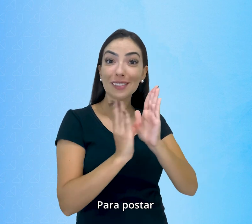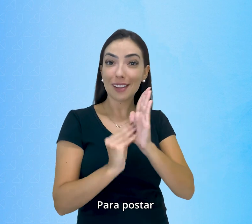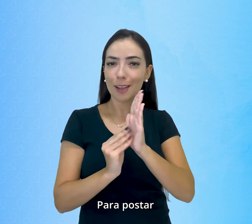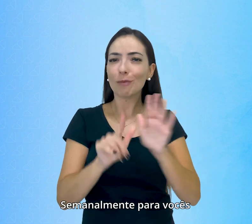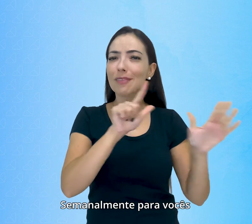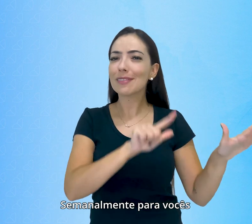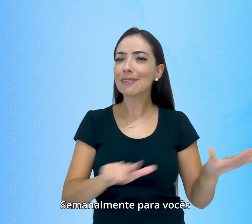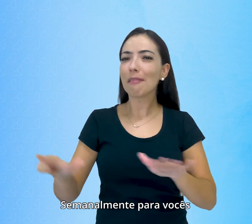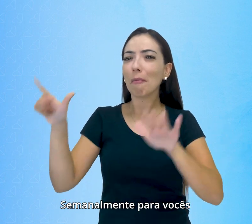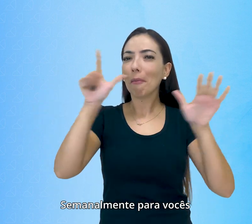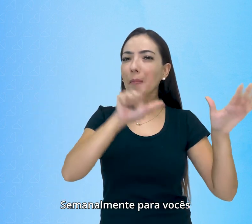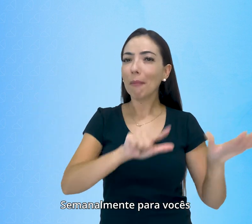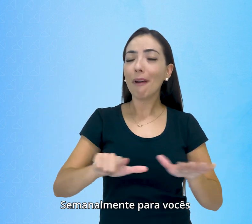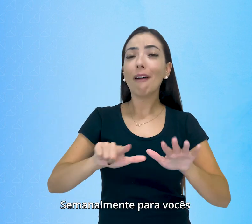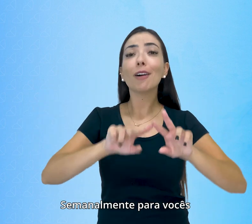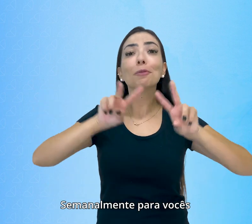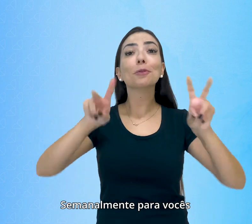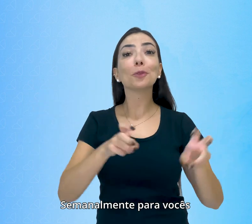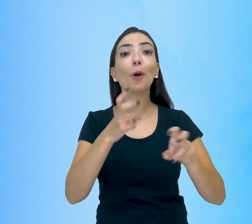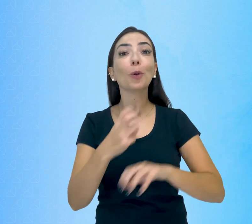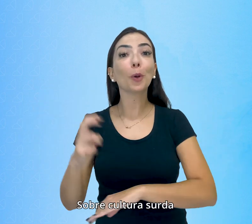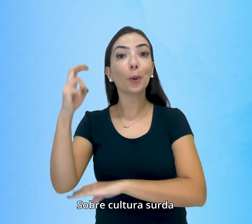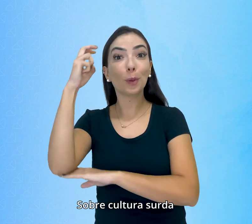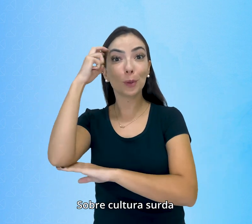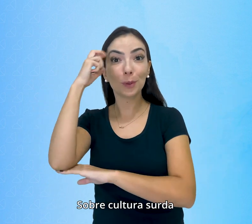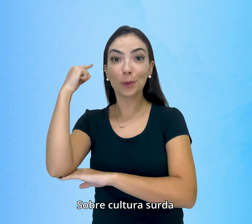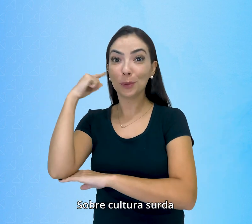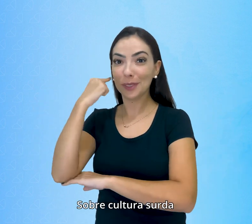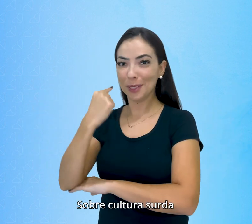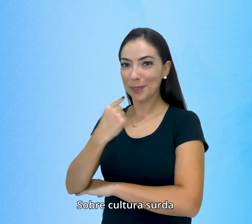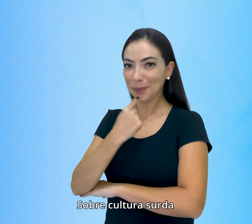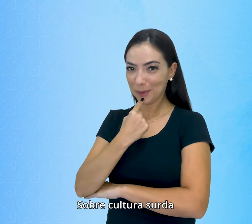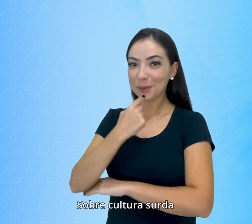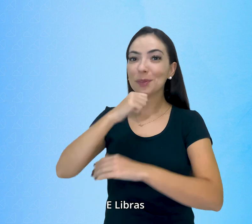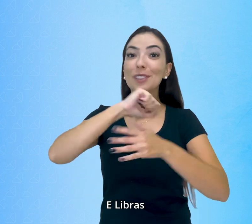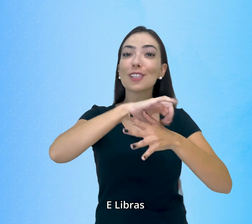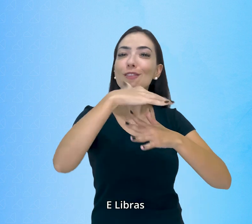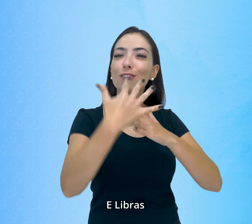semanalmente para vocês sobre cultura surda e Libras.